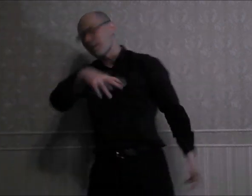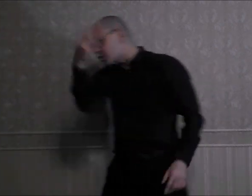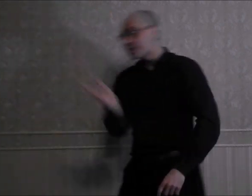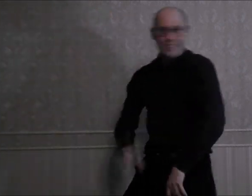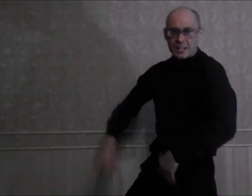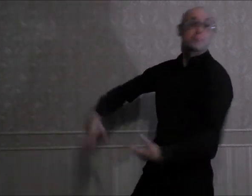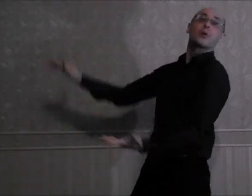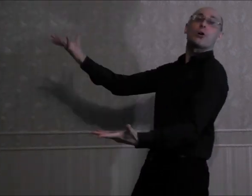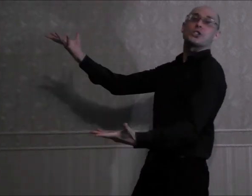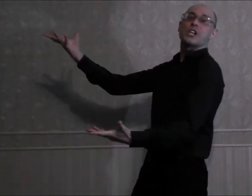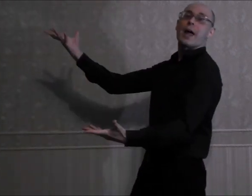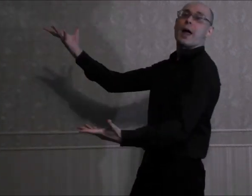всем жить станет проще